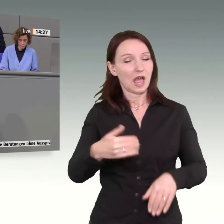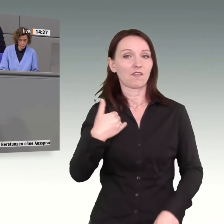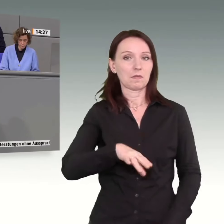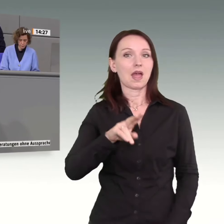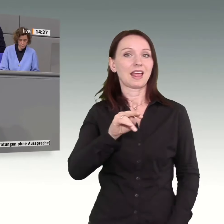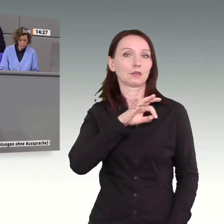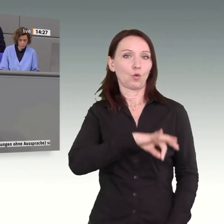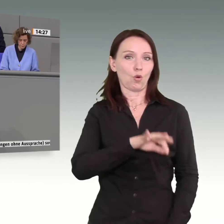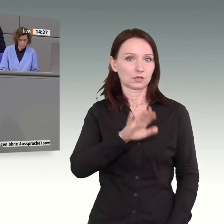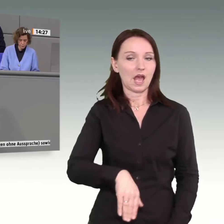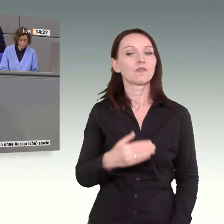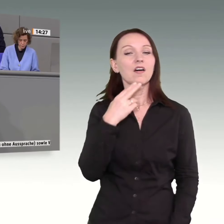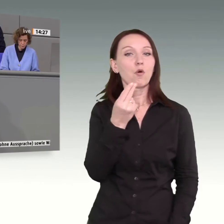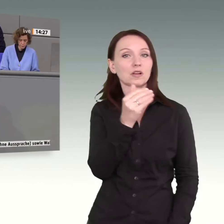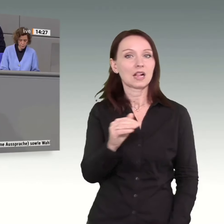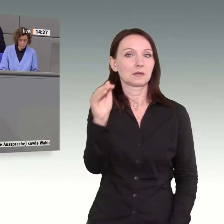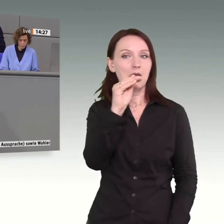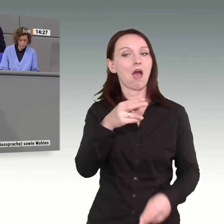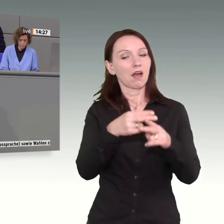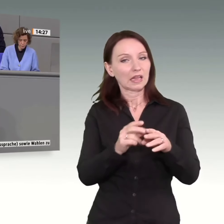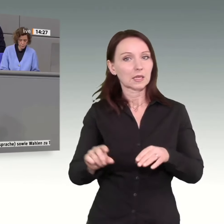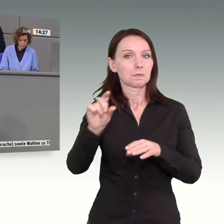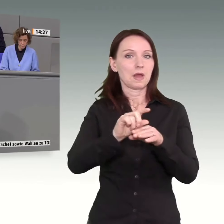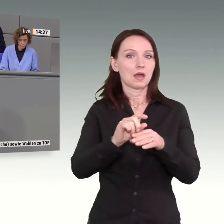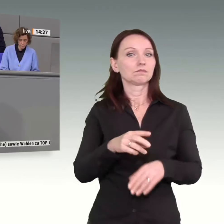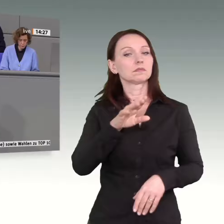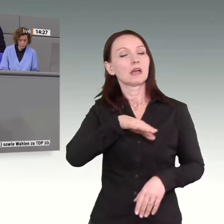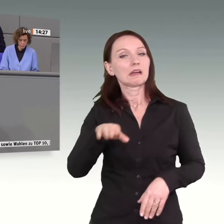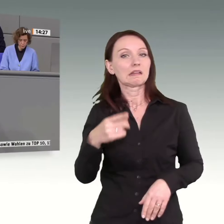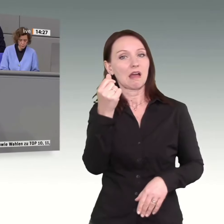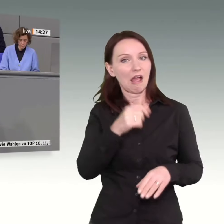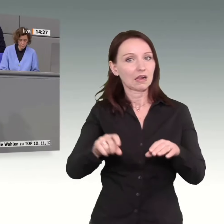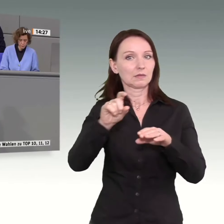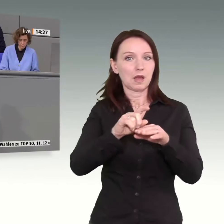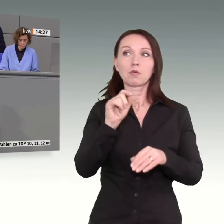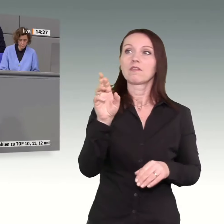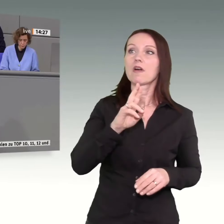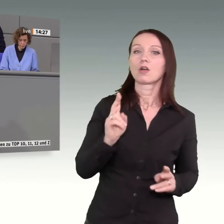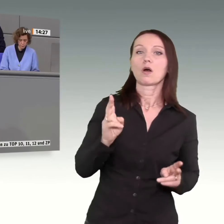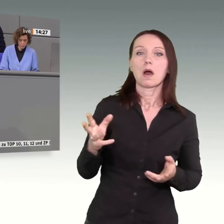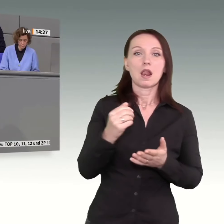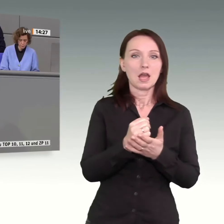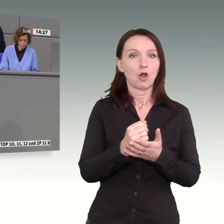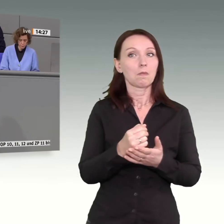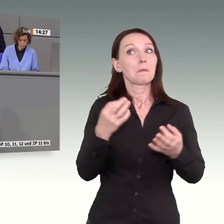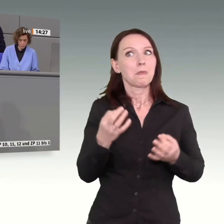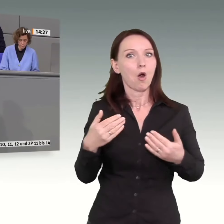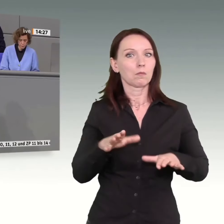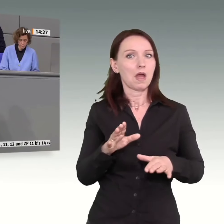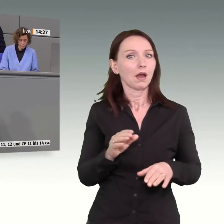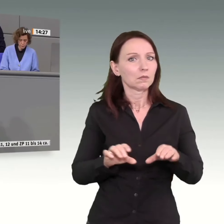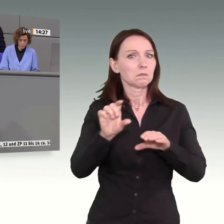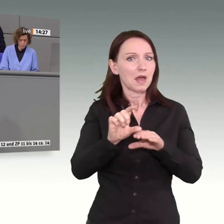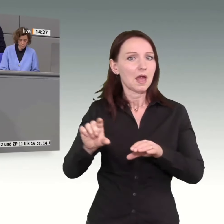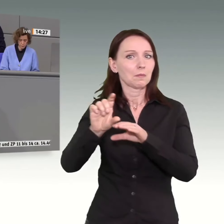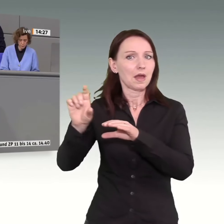steigt, dass Rente steigt, dass Kindergeld steigt, eben auch für die, die normale Einkommen haben, aber mehr brauchen. Wir